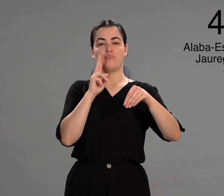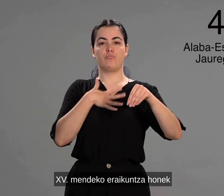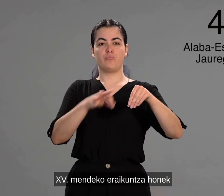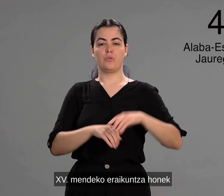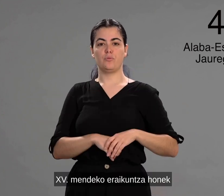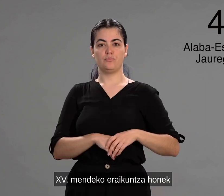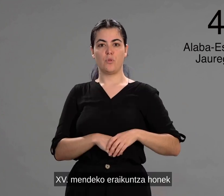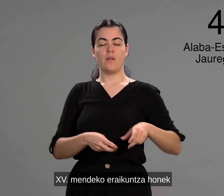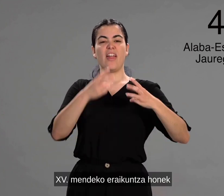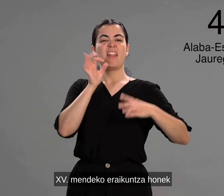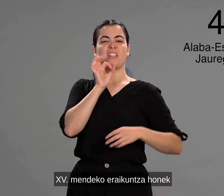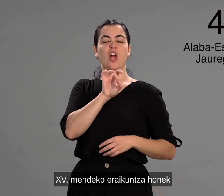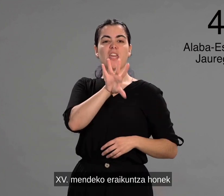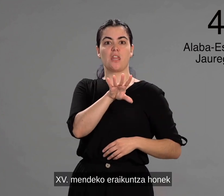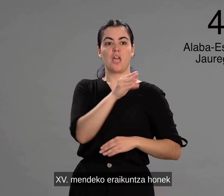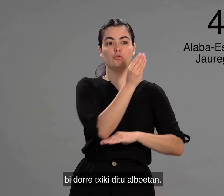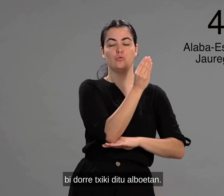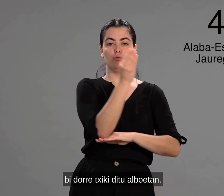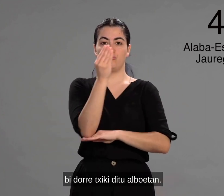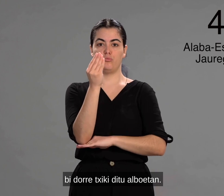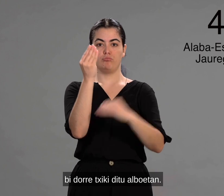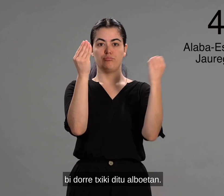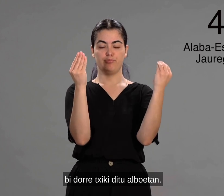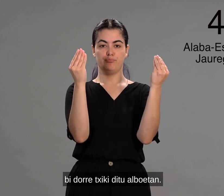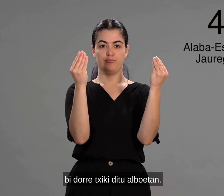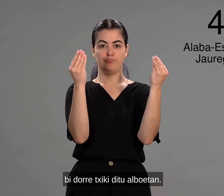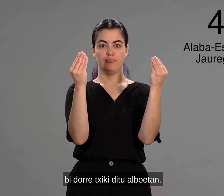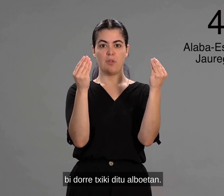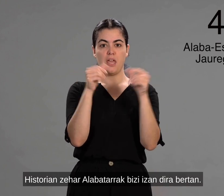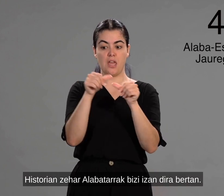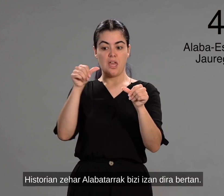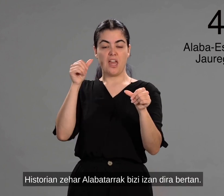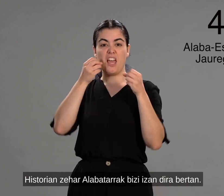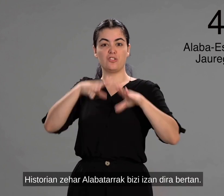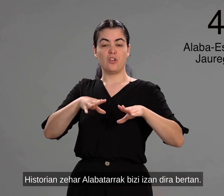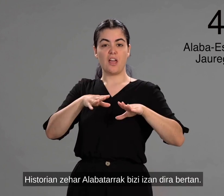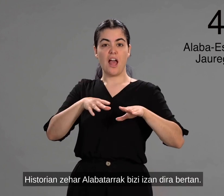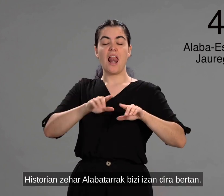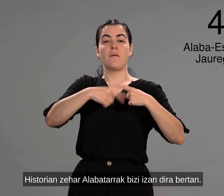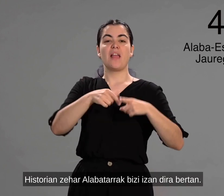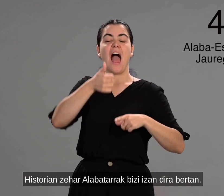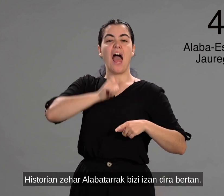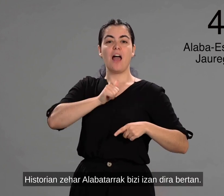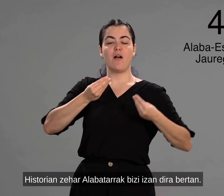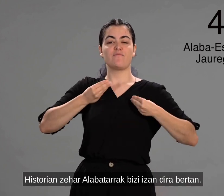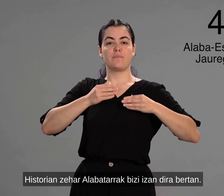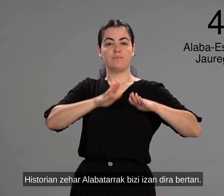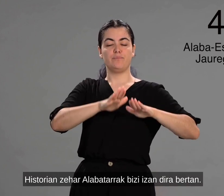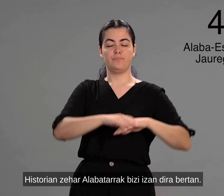Amabozgarren mendeko eraikuntza honek bidorre txiki ditu alboetan. Historian zehar, alabatarrak bizi izan dira abertan.